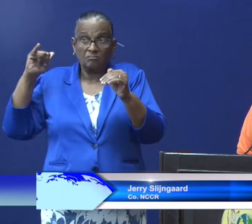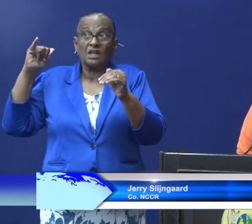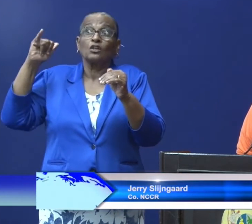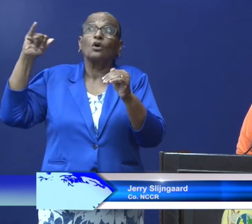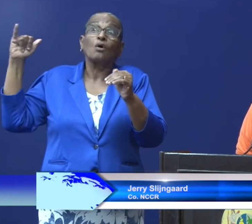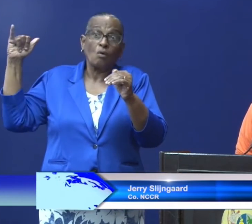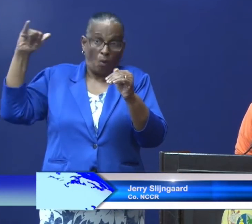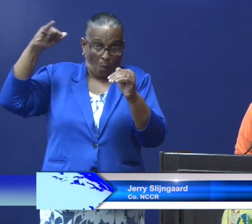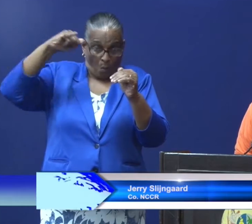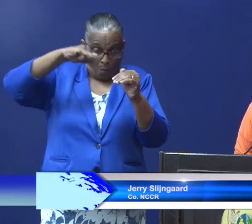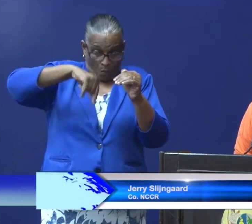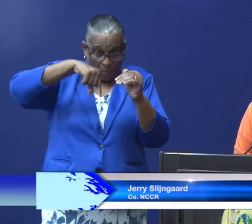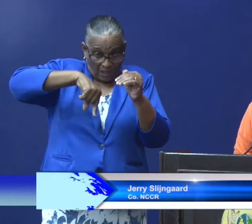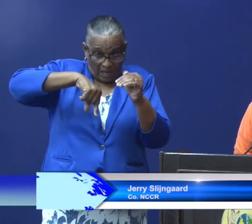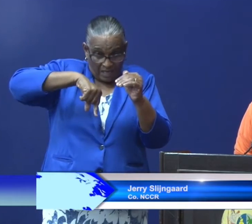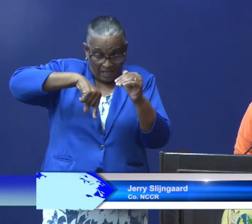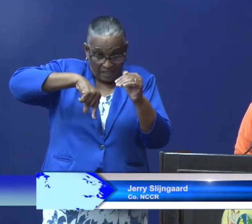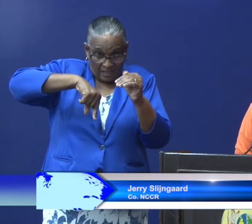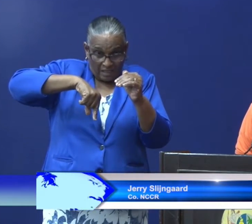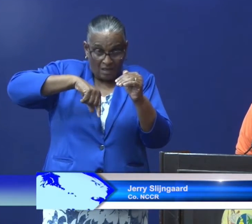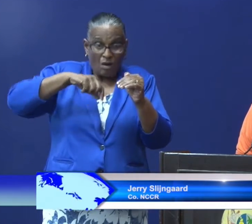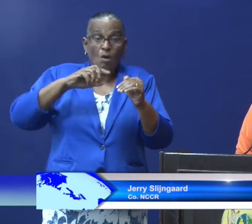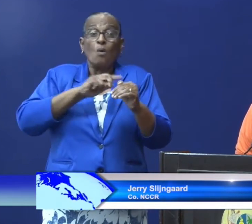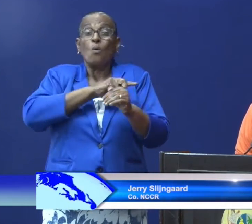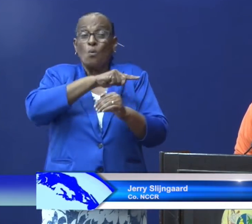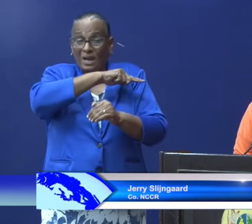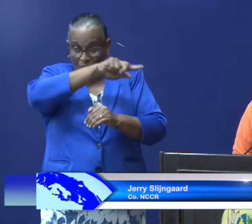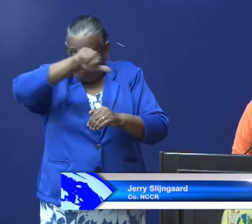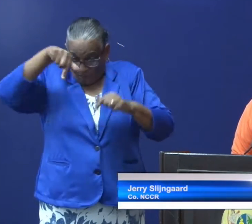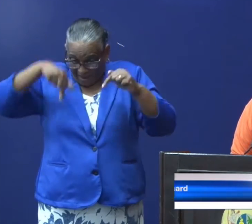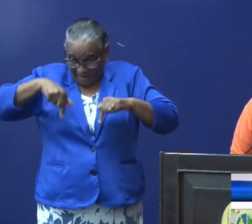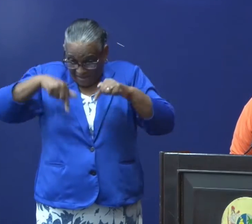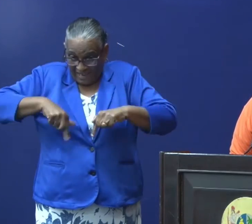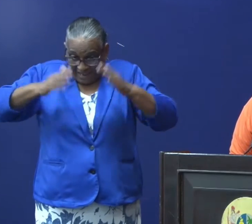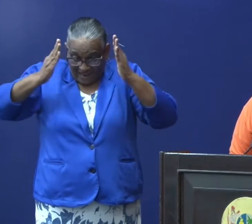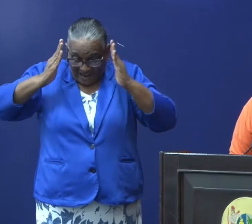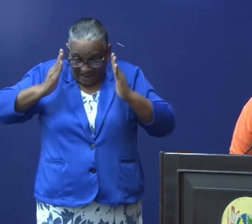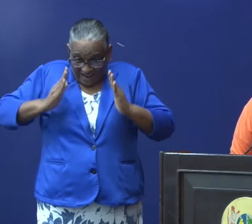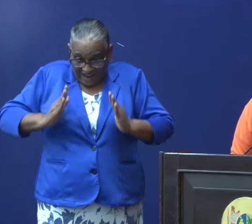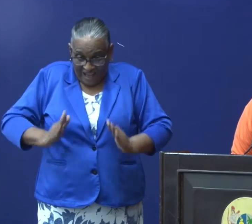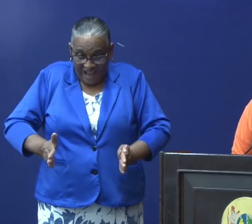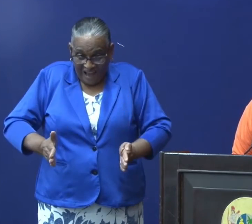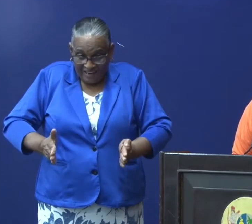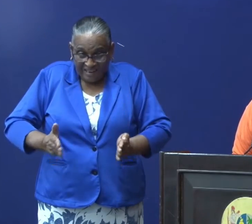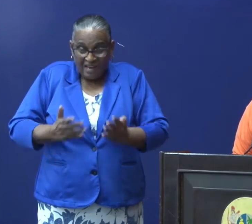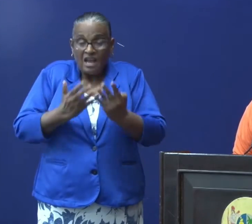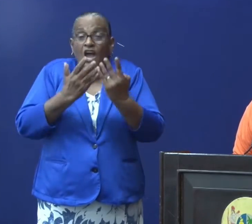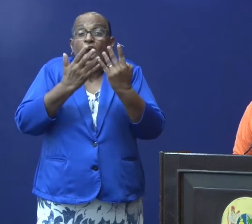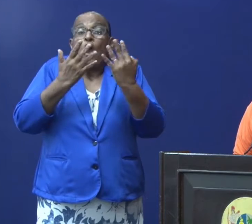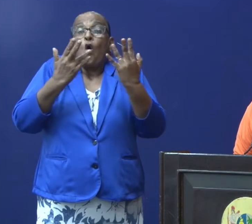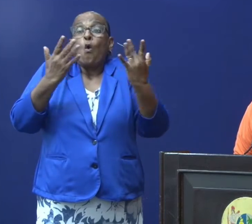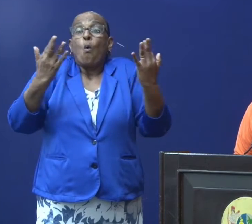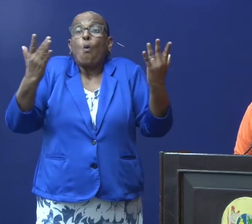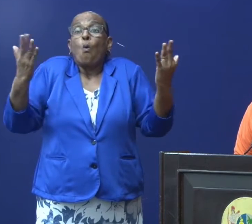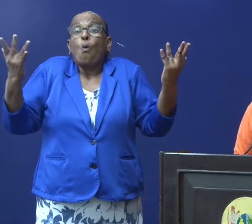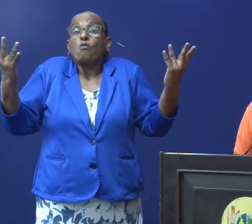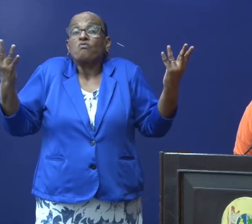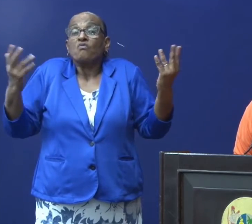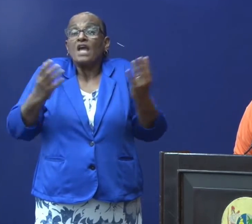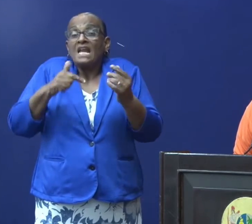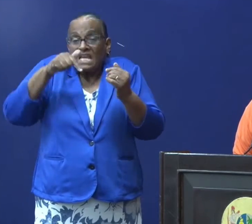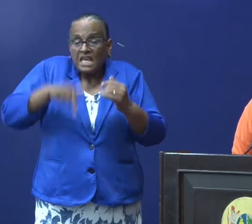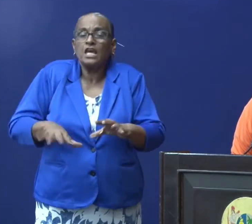plaatsvinden op het moment dat wij ready zijn en in de hoeveelheden die wij hier kunnen